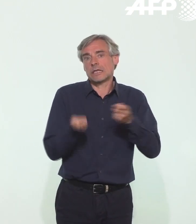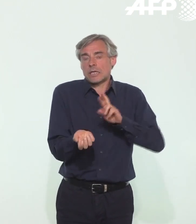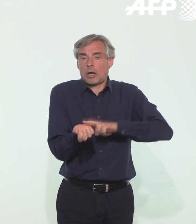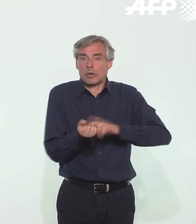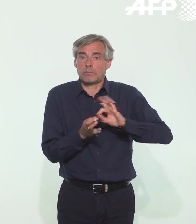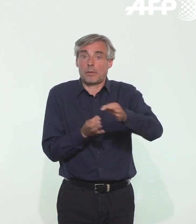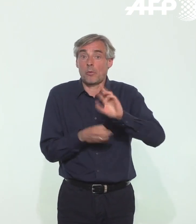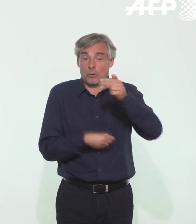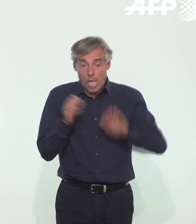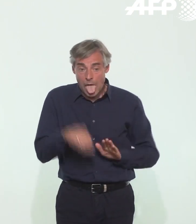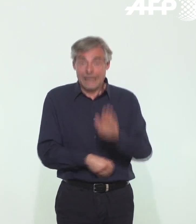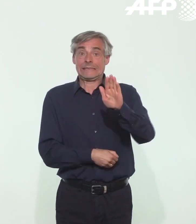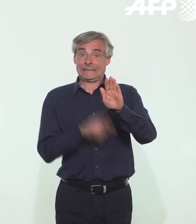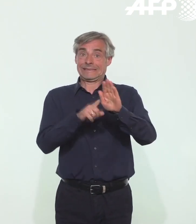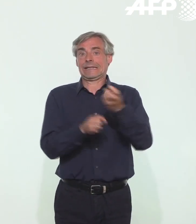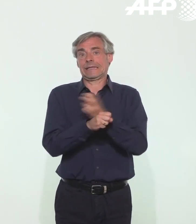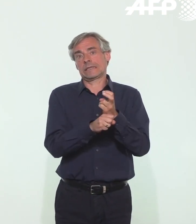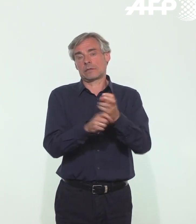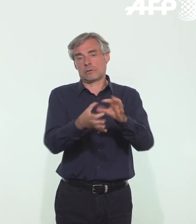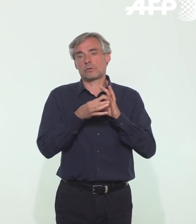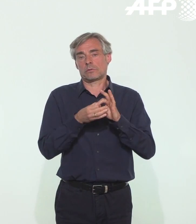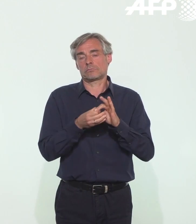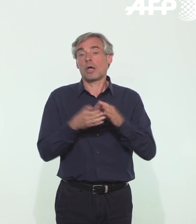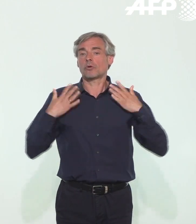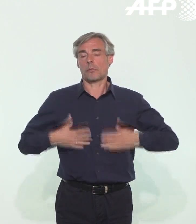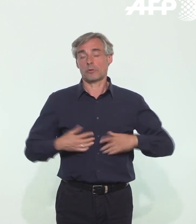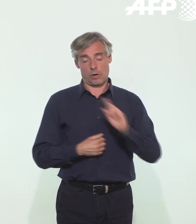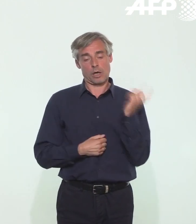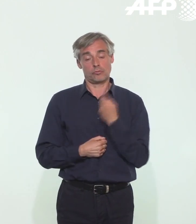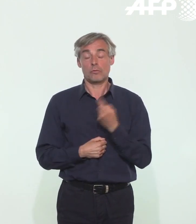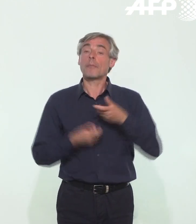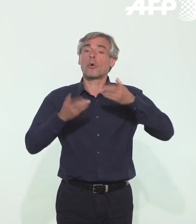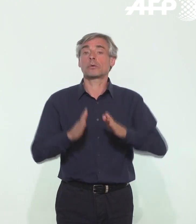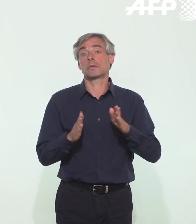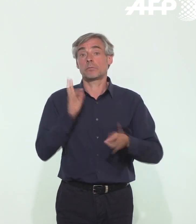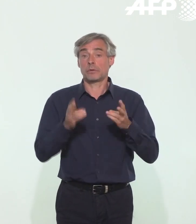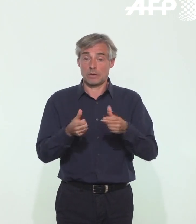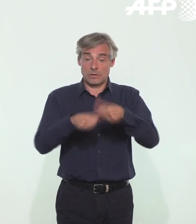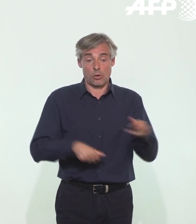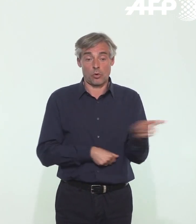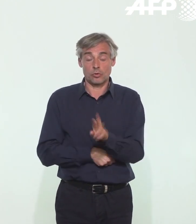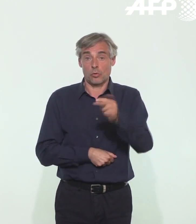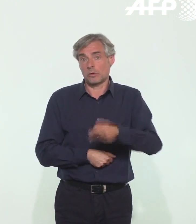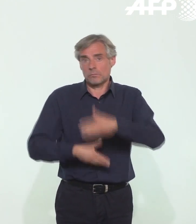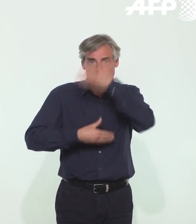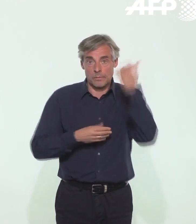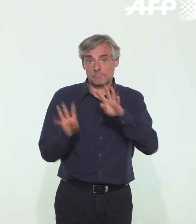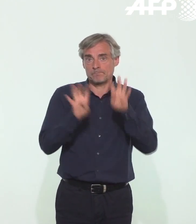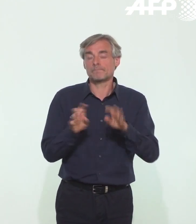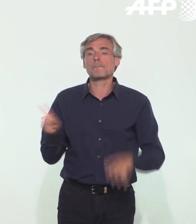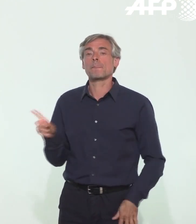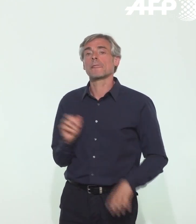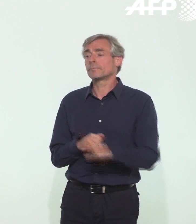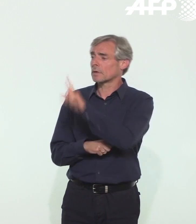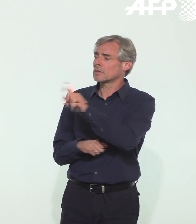risque de rebond. Et donc tout dépendra de nos comportements pour pouvoir ensuite décider s'il faudra prendre des mesures plus contraignantes ou pas. Une question pour l'usine